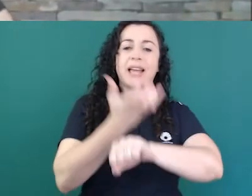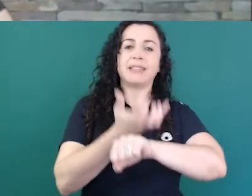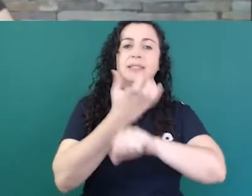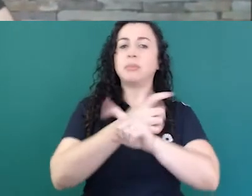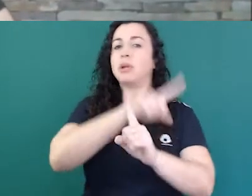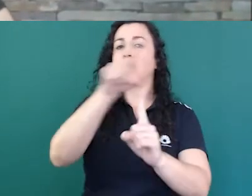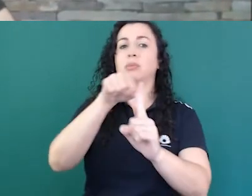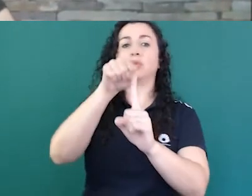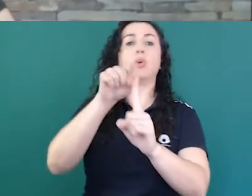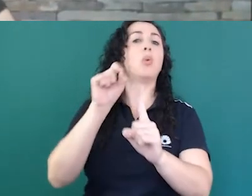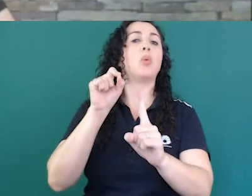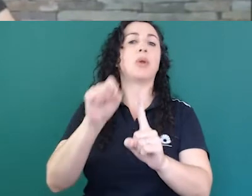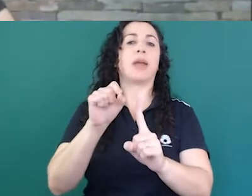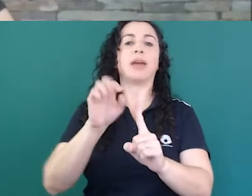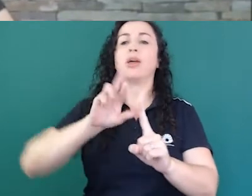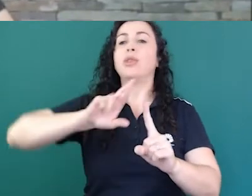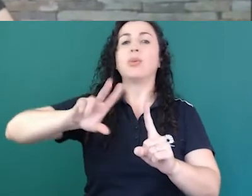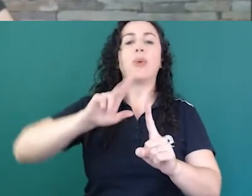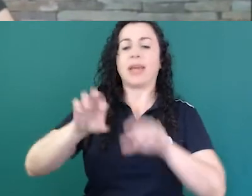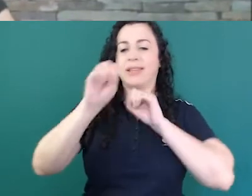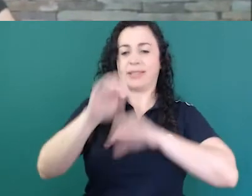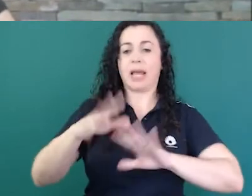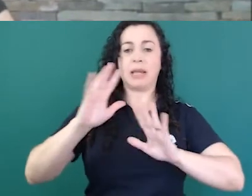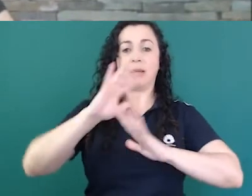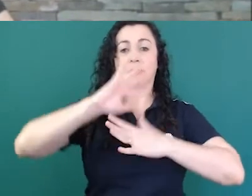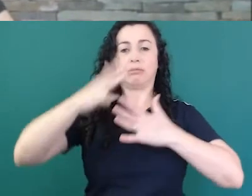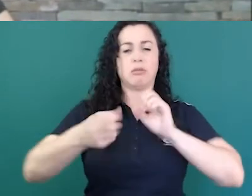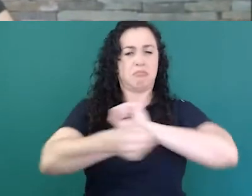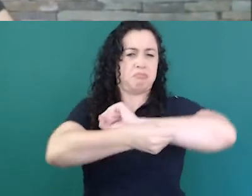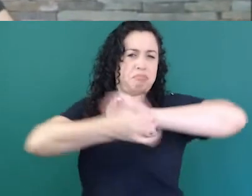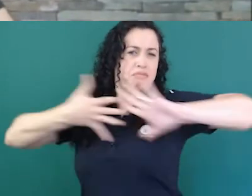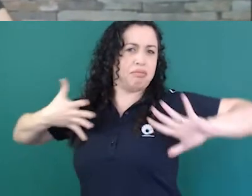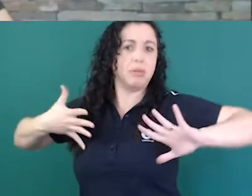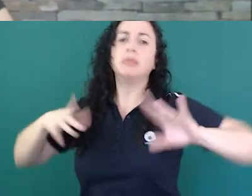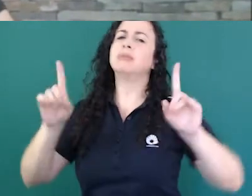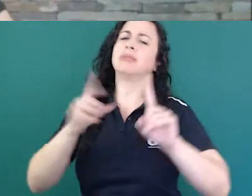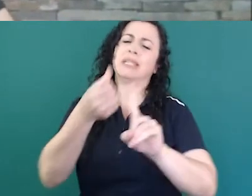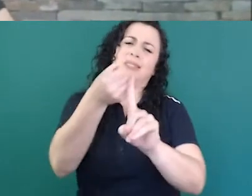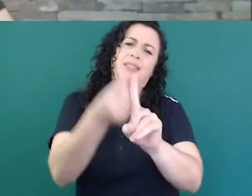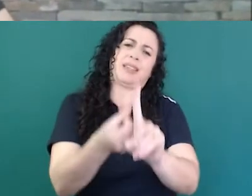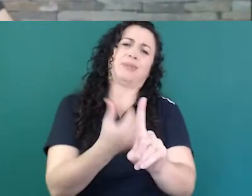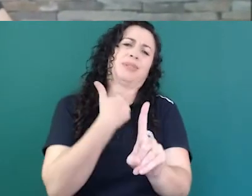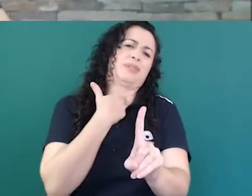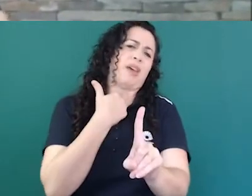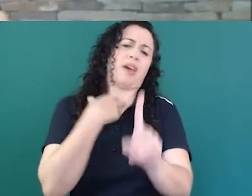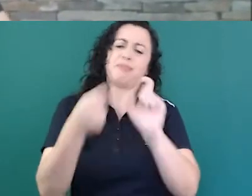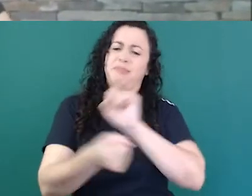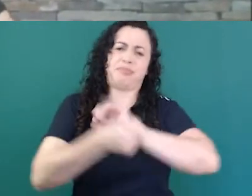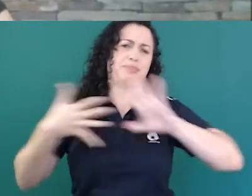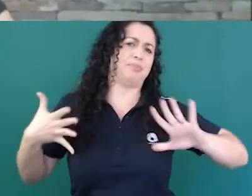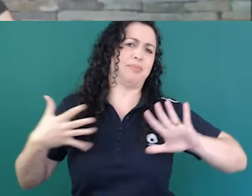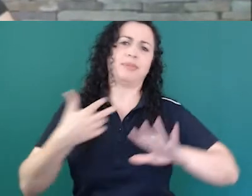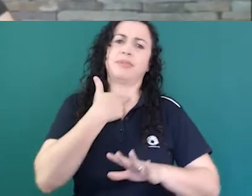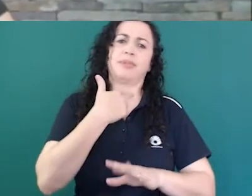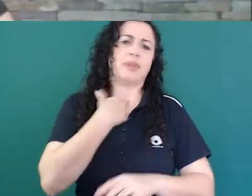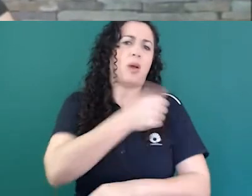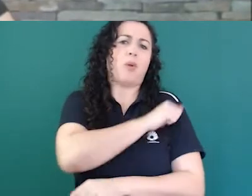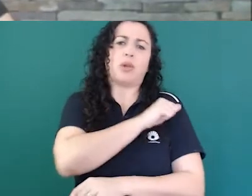proficiente em libras porque é um semestre que o aluno faz da disciplina de libras mas ela sensibiliza de que